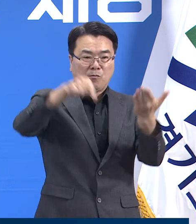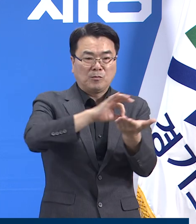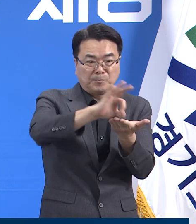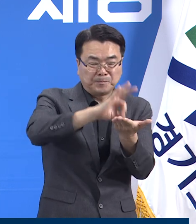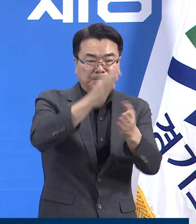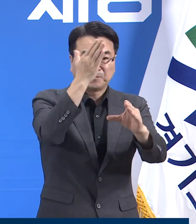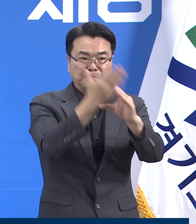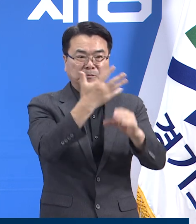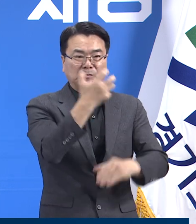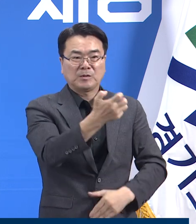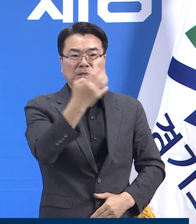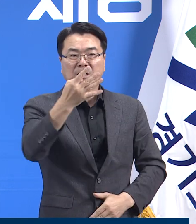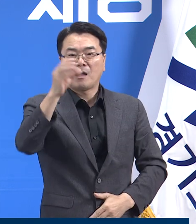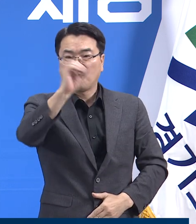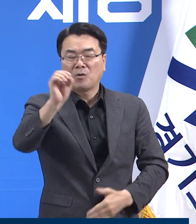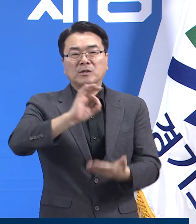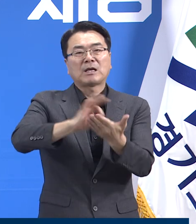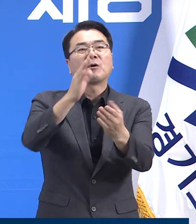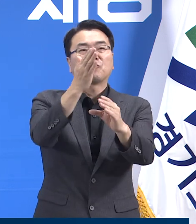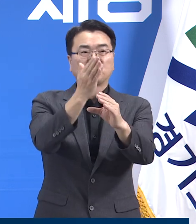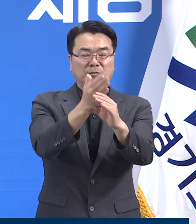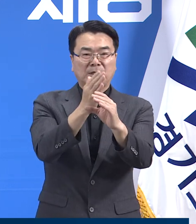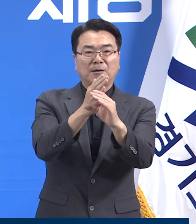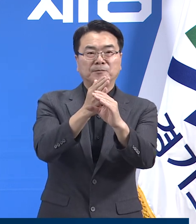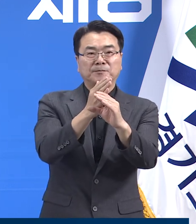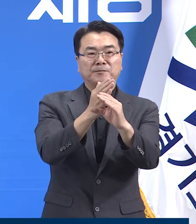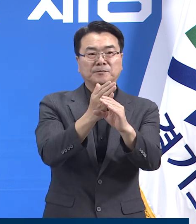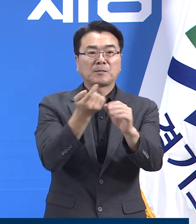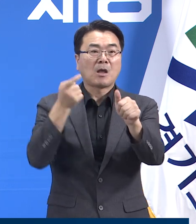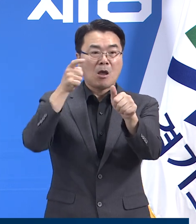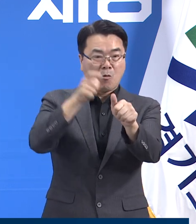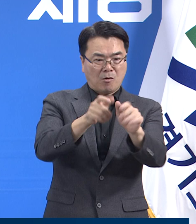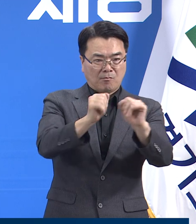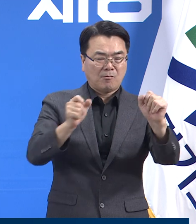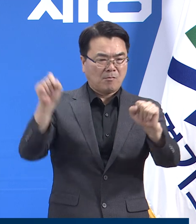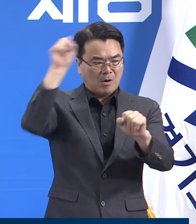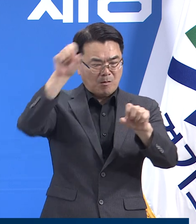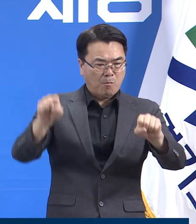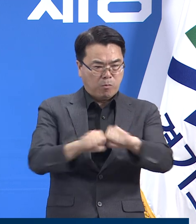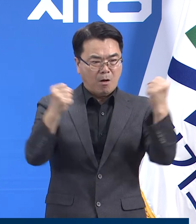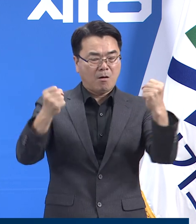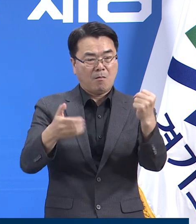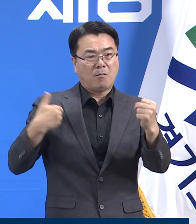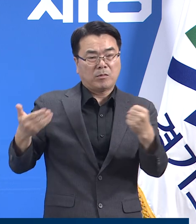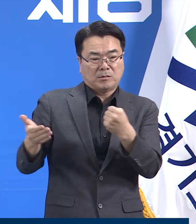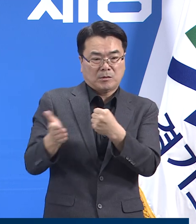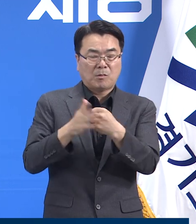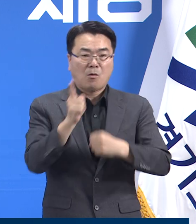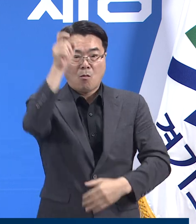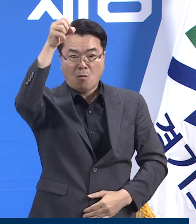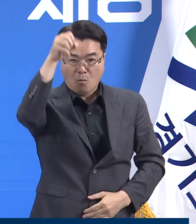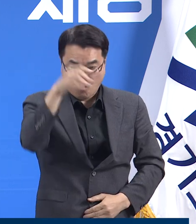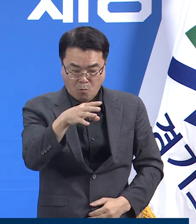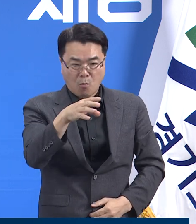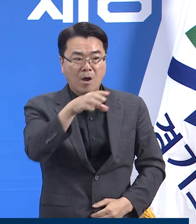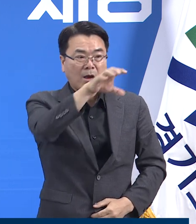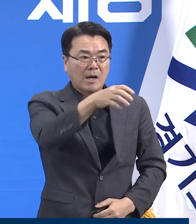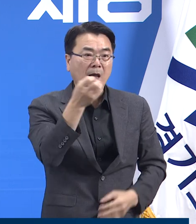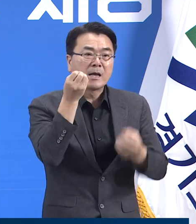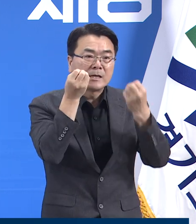가동률은 74.7%입니다. 확진자 급증에 대비하기 위해 고양시의 540병상 규모의